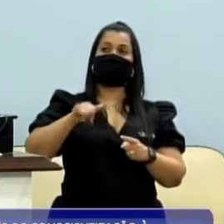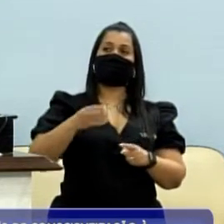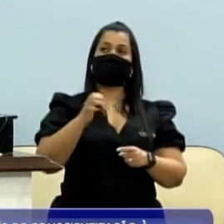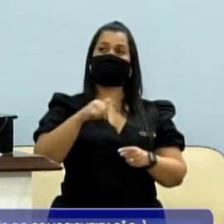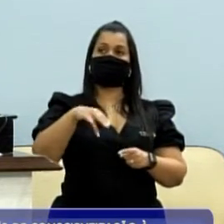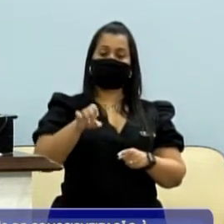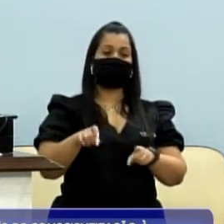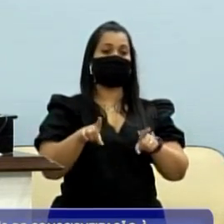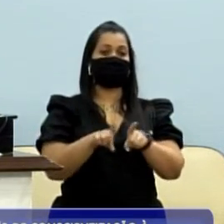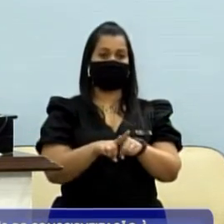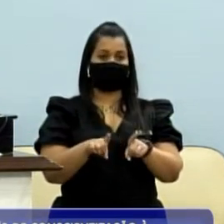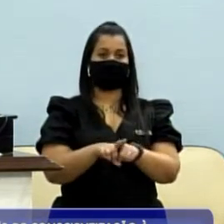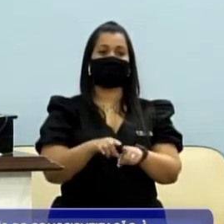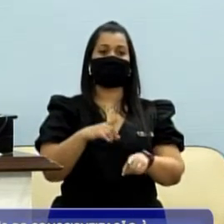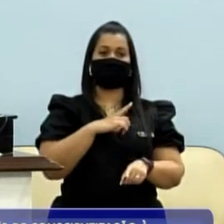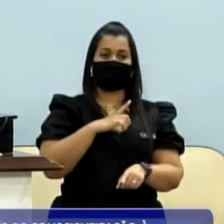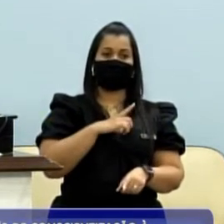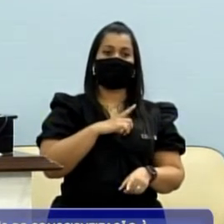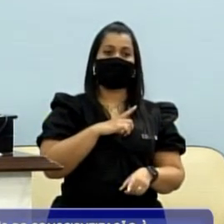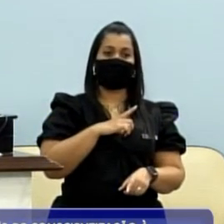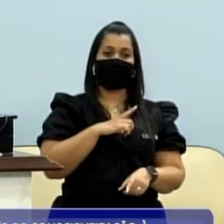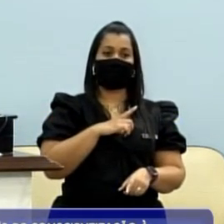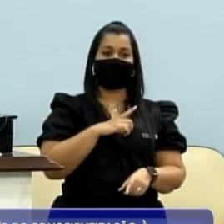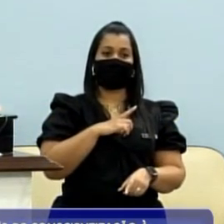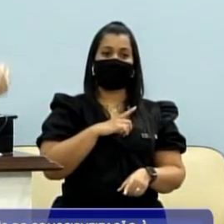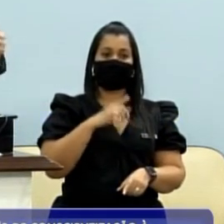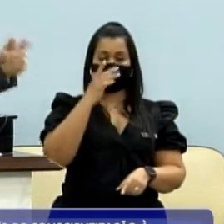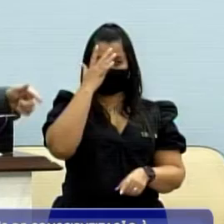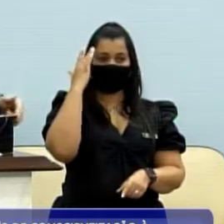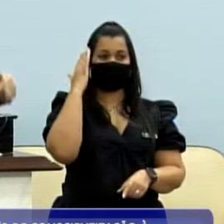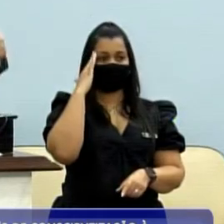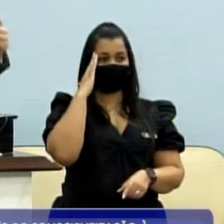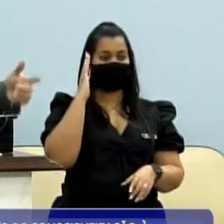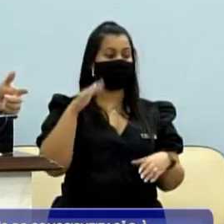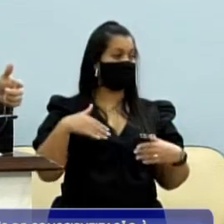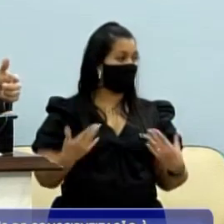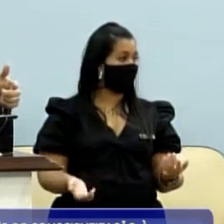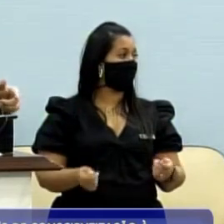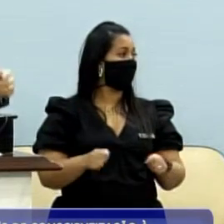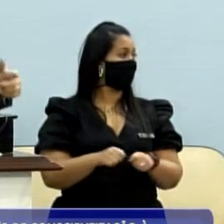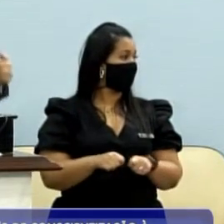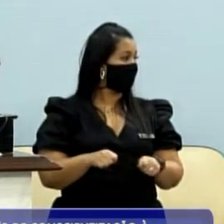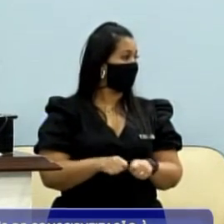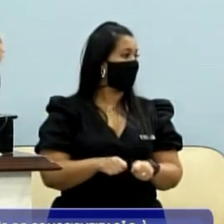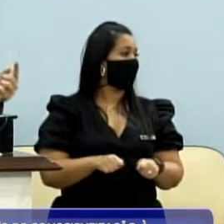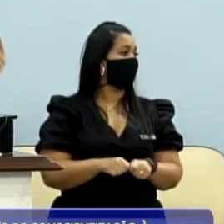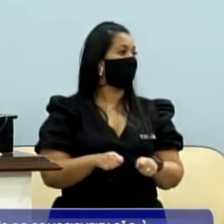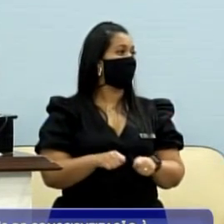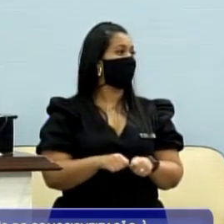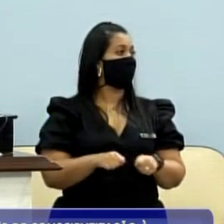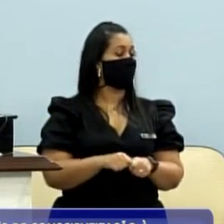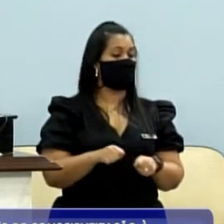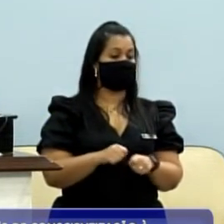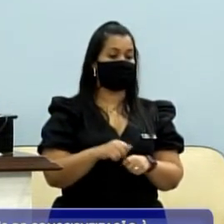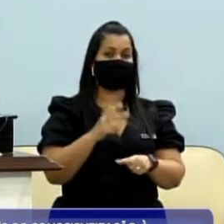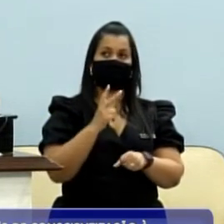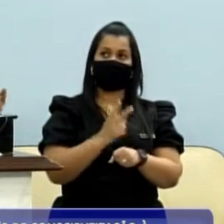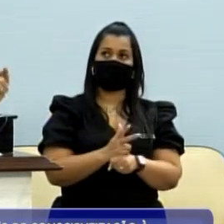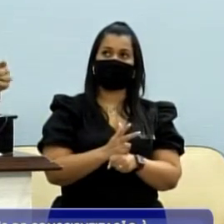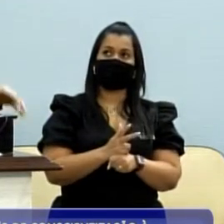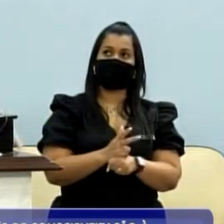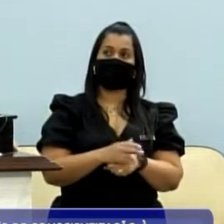praça Hitlerfete, mas aqui eu falo, todo mundo sabe qual é, fui lá, fiz vídeos, desde o governo Valdomiro